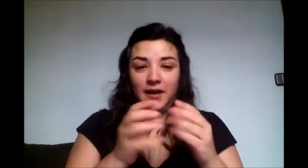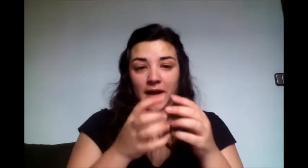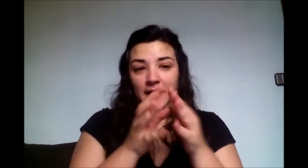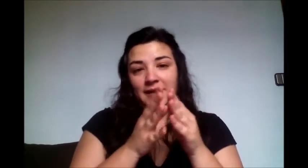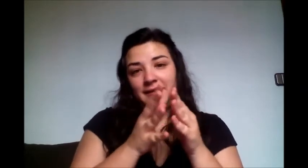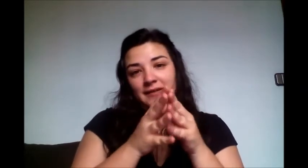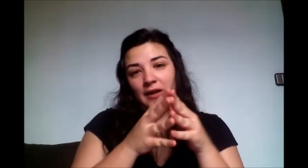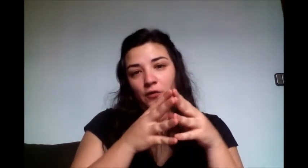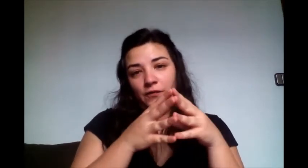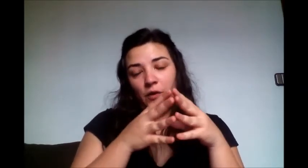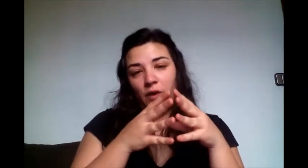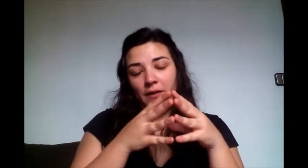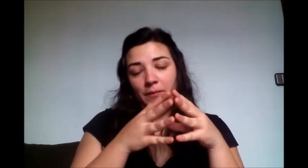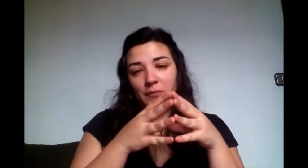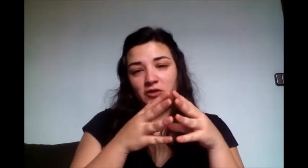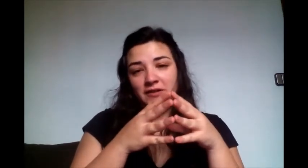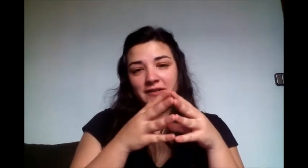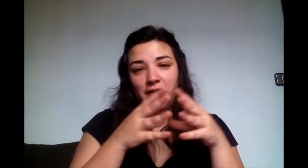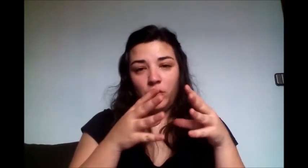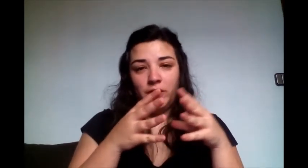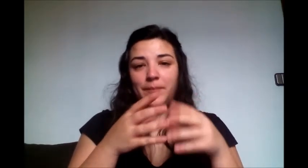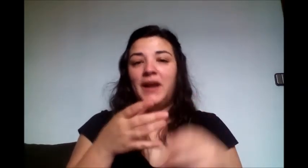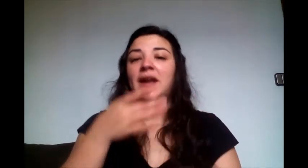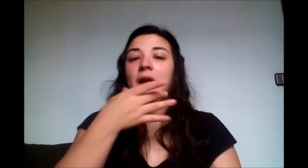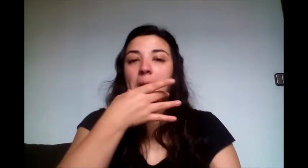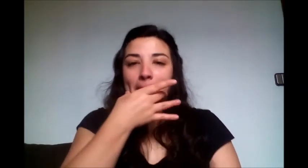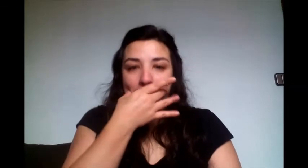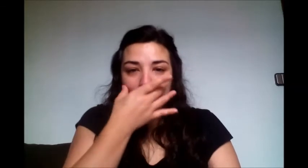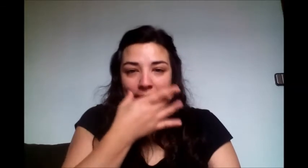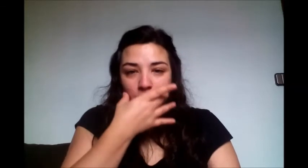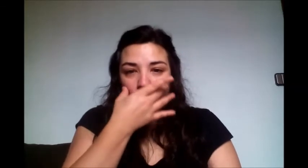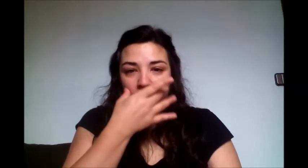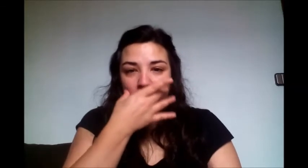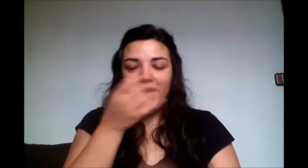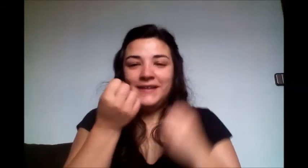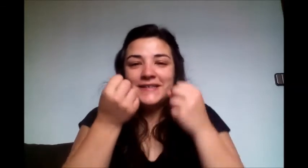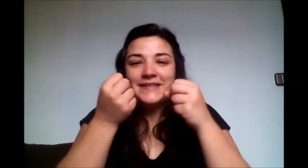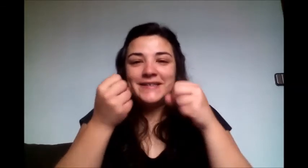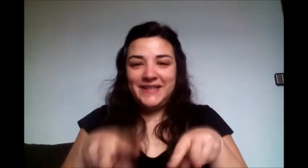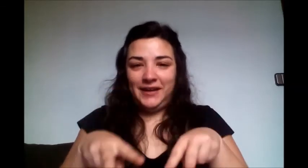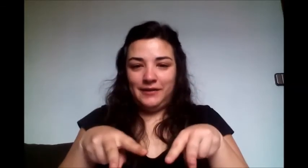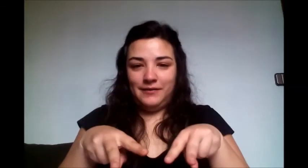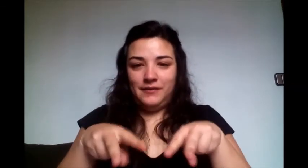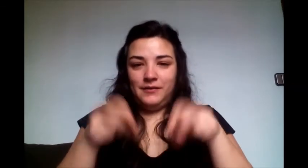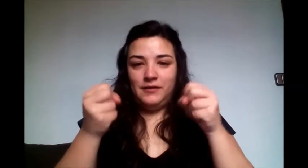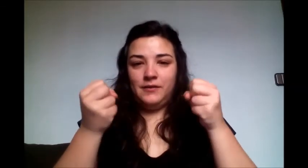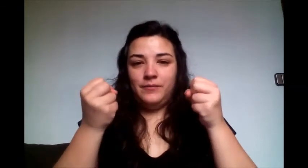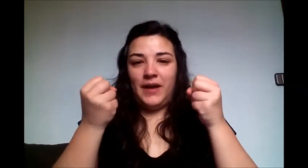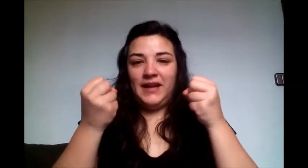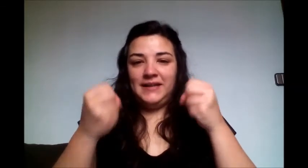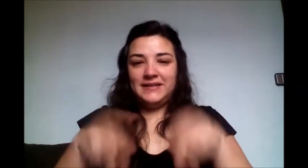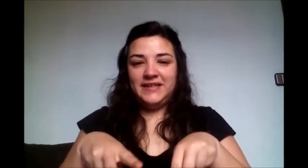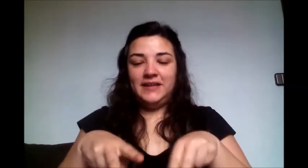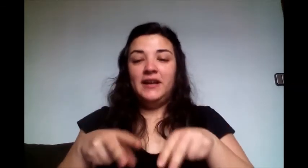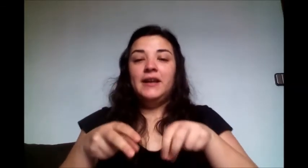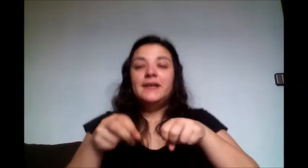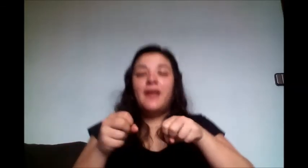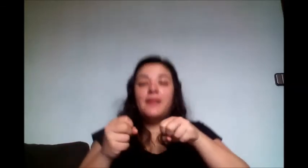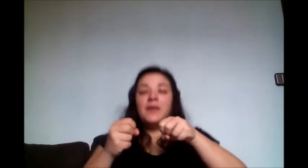esa, es esa configuración, vamos, es ese orden, vale, vergüenza, sin, vale, sin, se hace